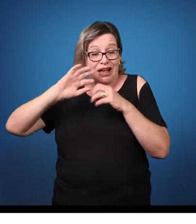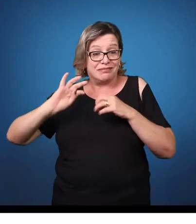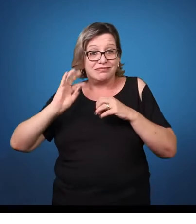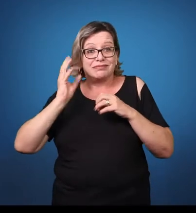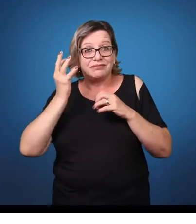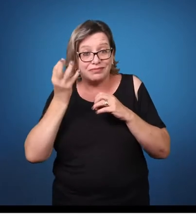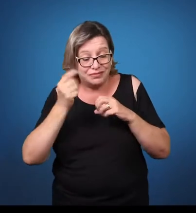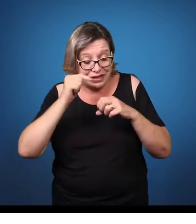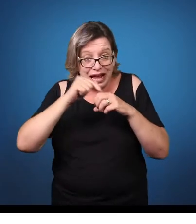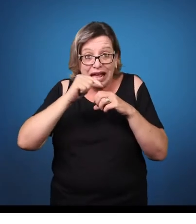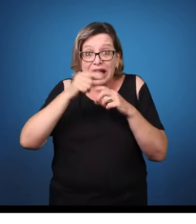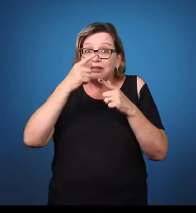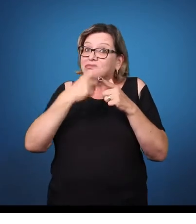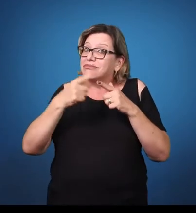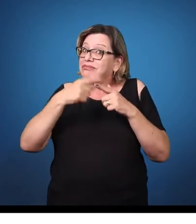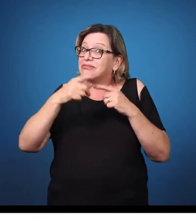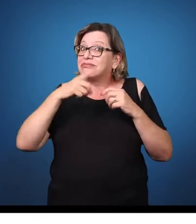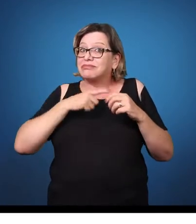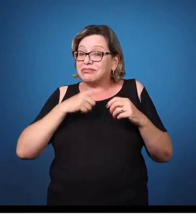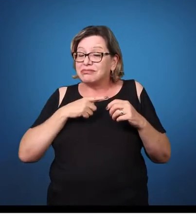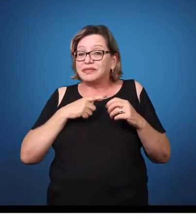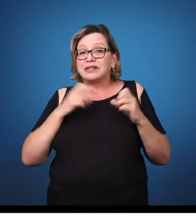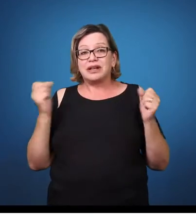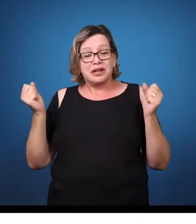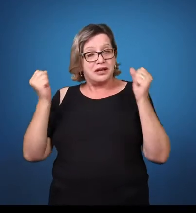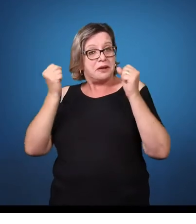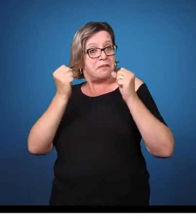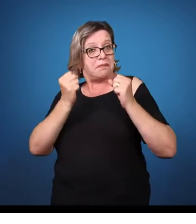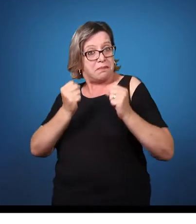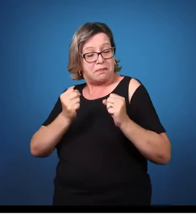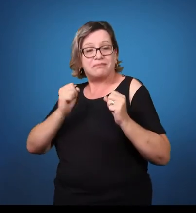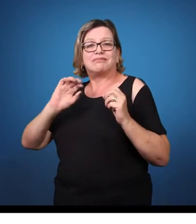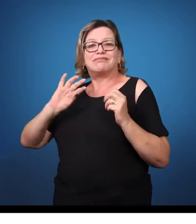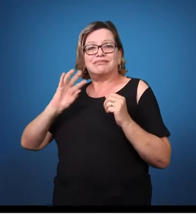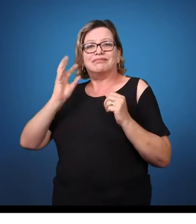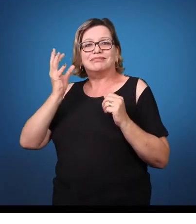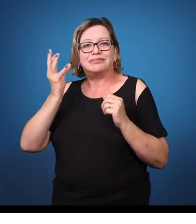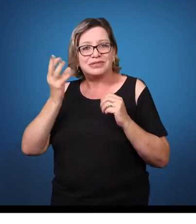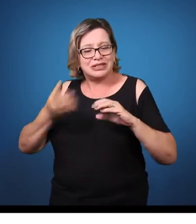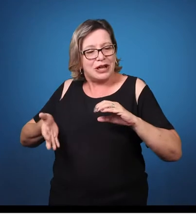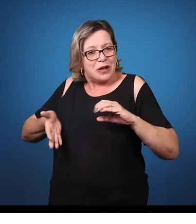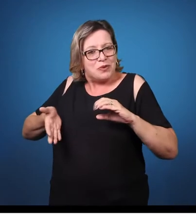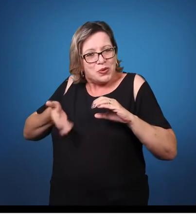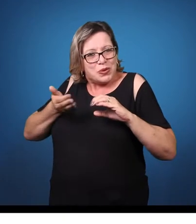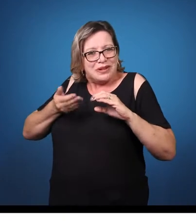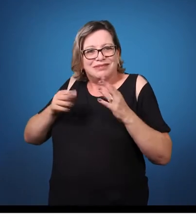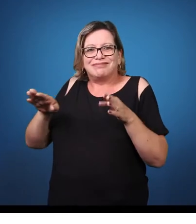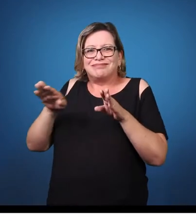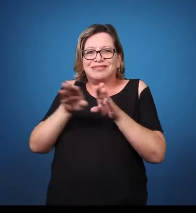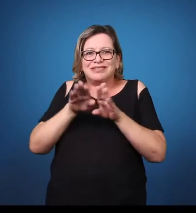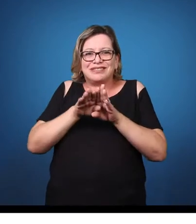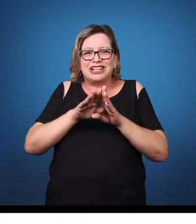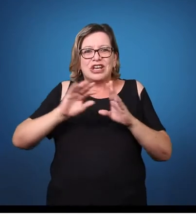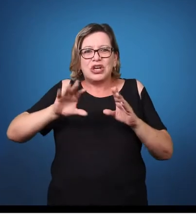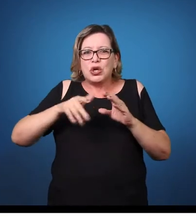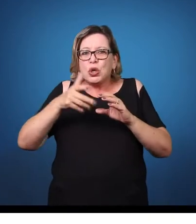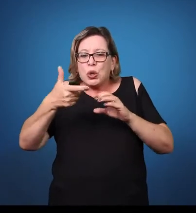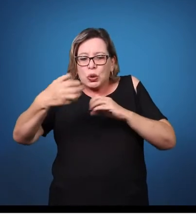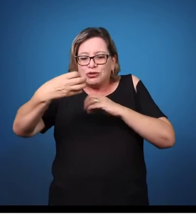adjacentes ajudaram naquele processo de aprendizado, no caso da leitura e da escrita. Mas, o